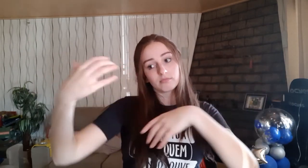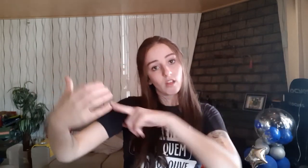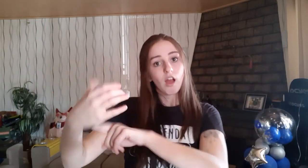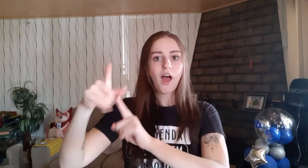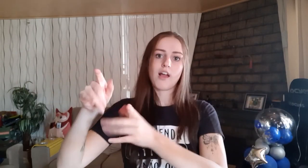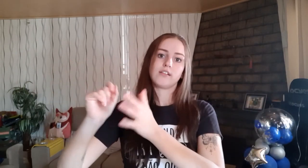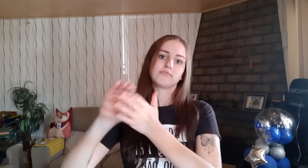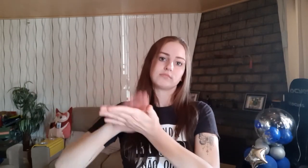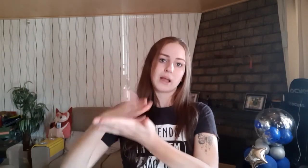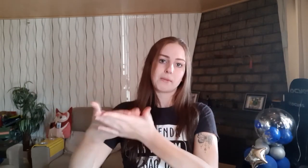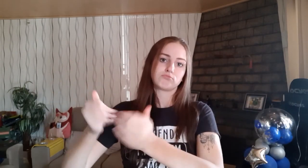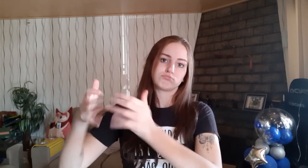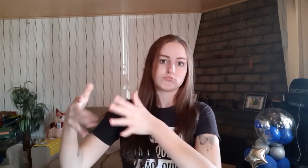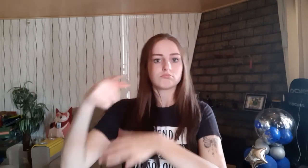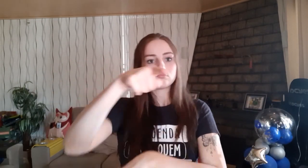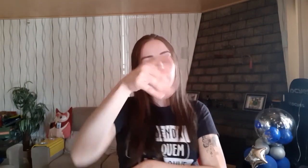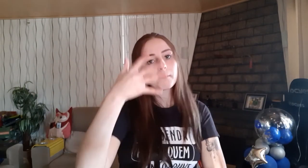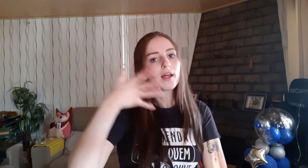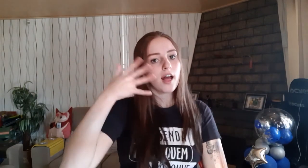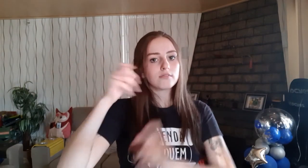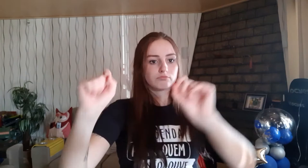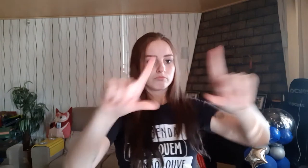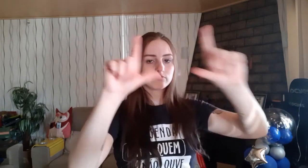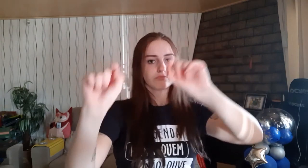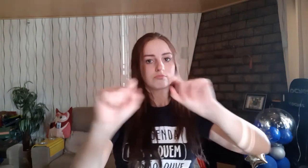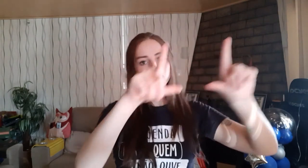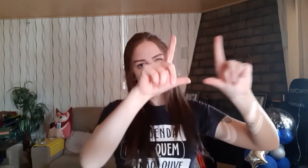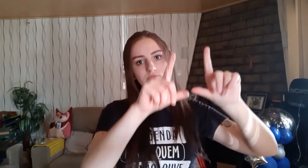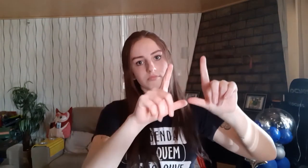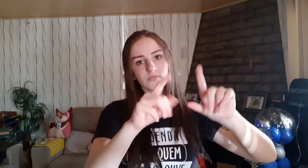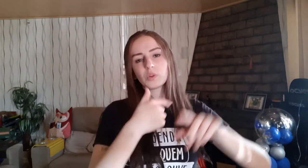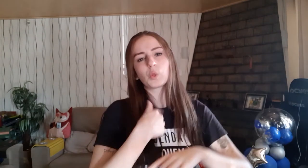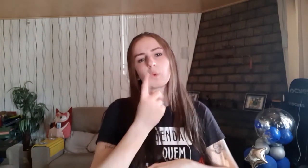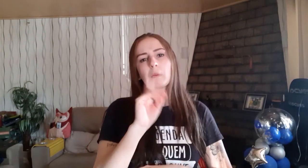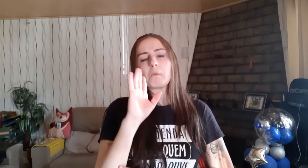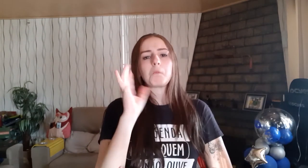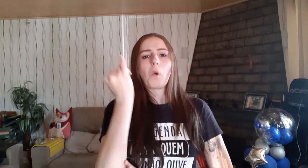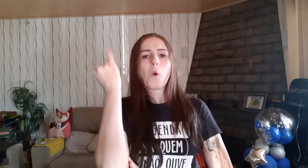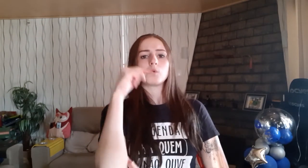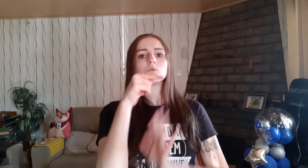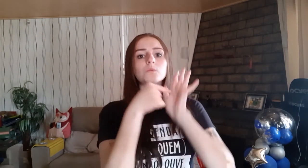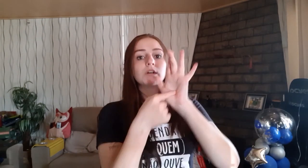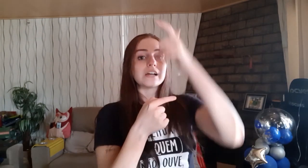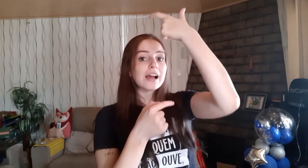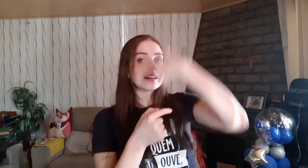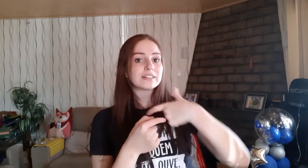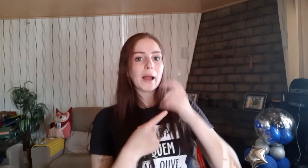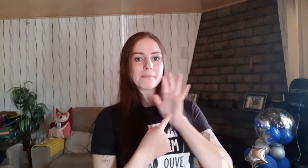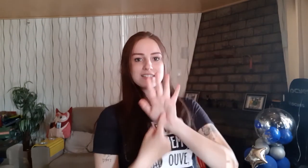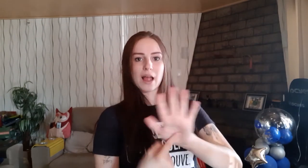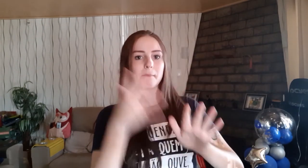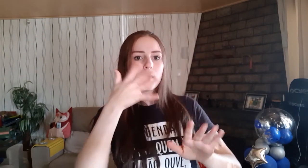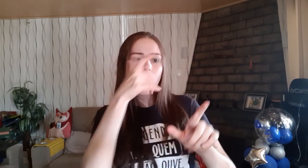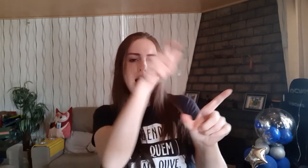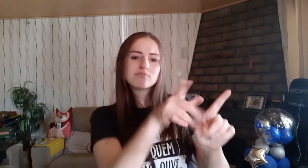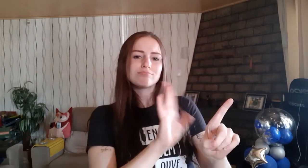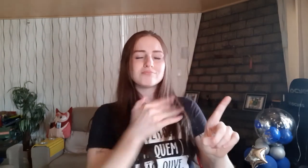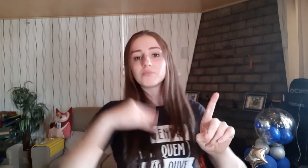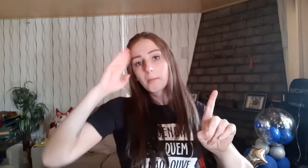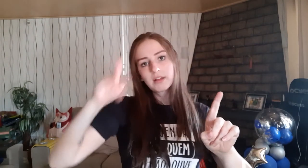dê certo o melhor é usar dois celulares mesmo uma câmera para o intérprete de libras e outra para quem estiver fazendo a fala eu não me importo